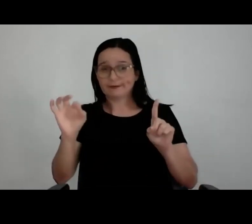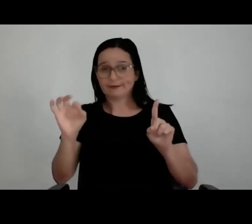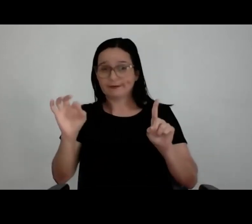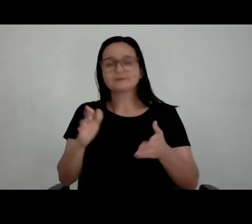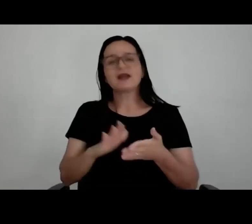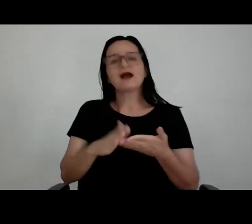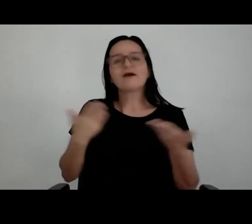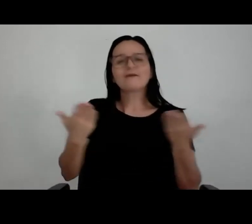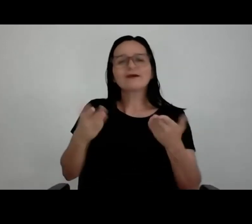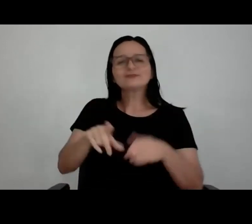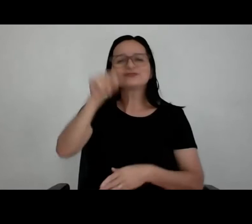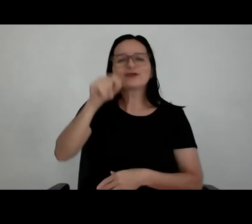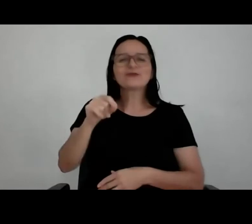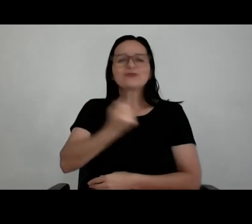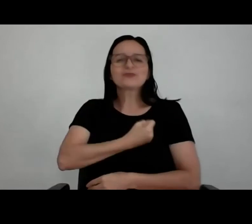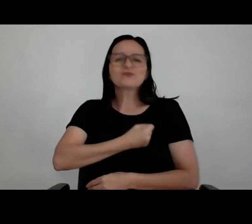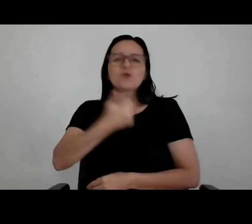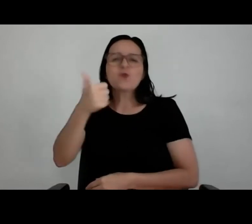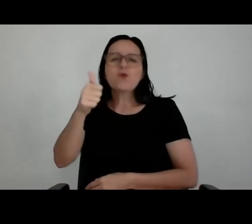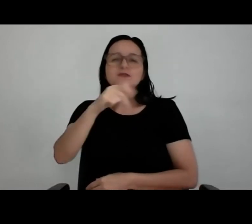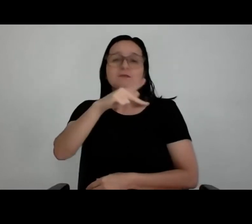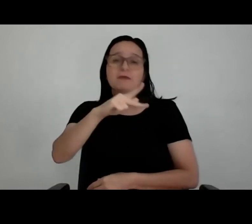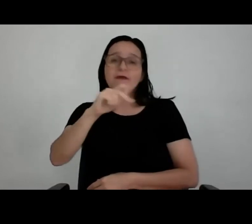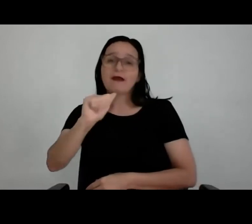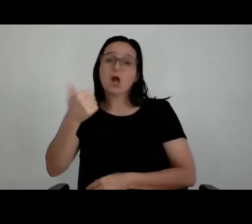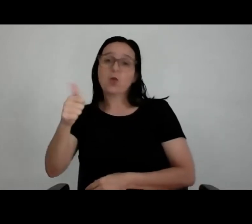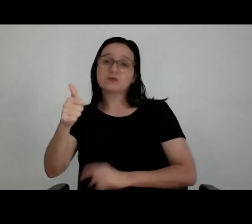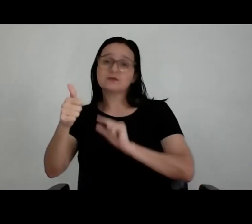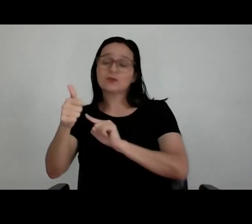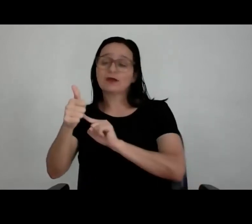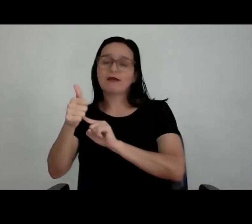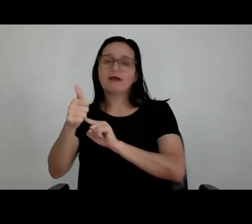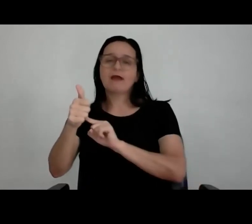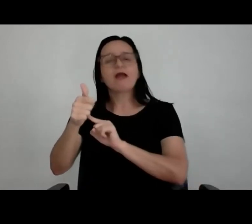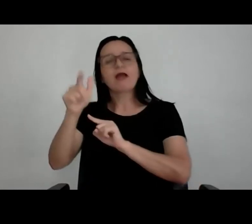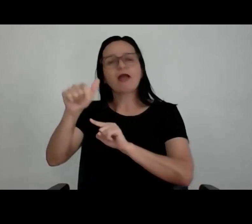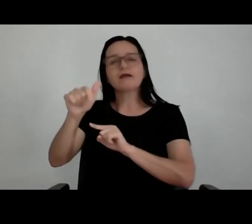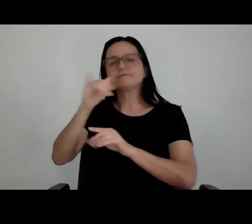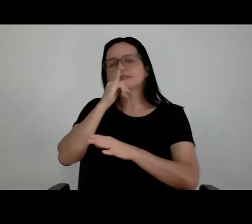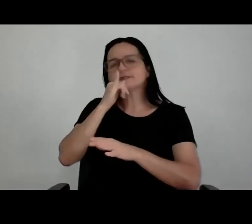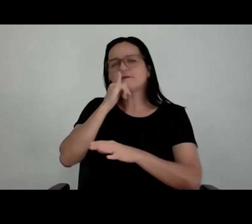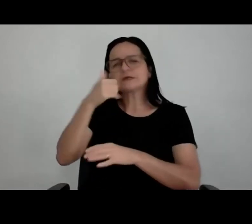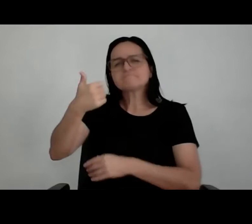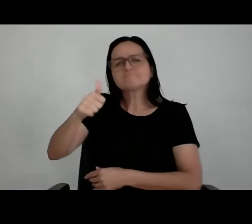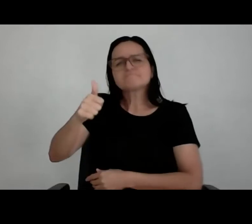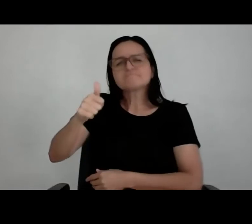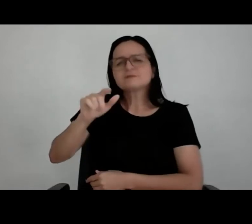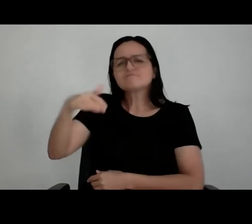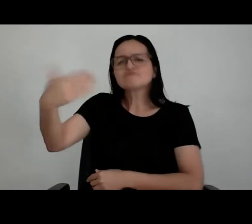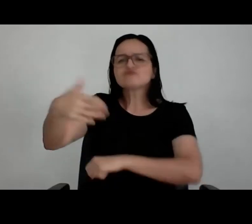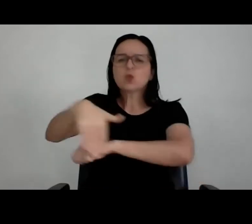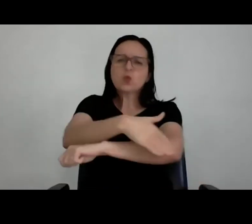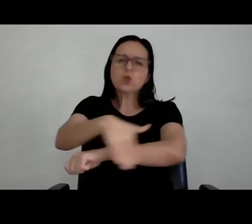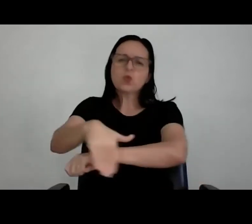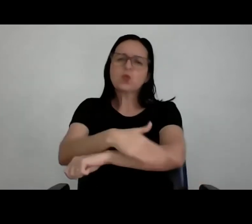foi muito em função desse décimo primeiro período, que seria a rua. Vamos encarar a rua, vamos encarar o trabalho, e